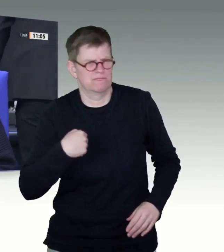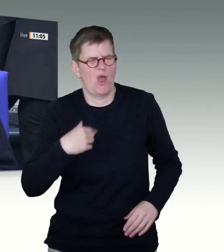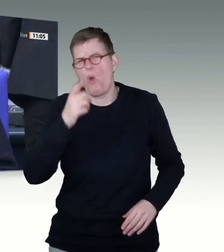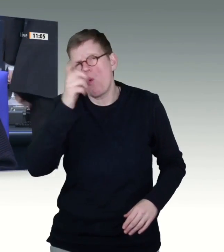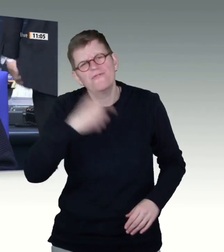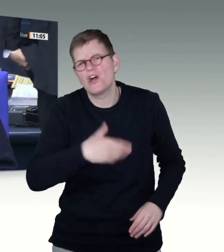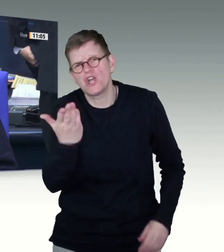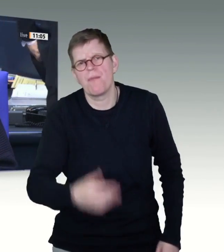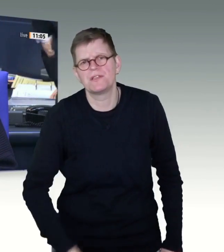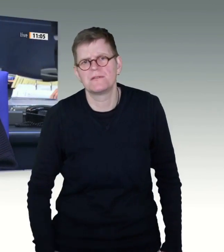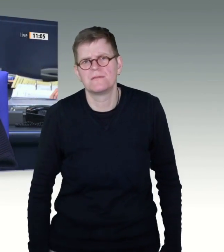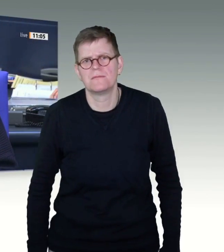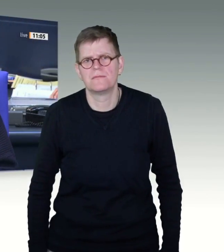jetzt Maria Kleinschmeink.